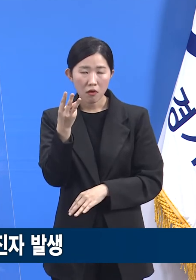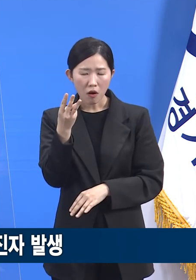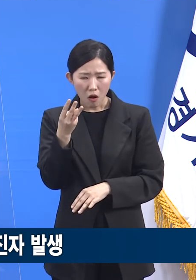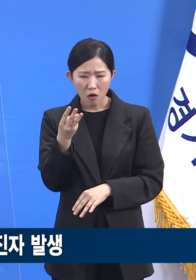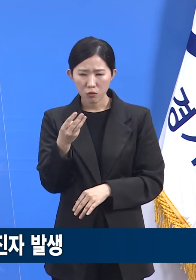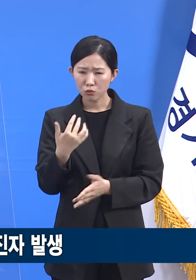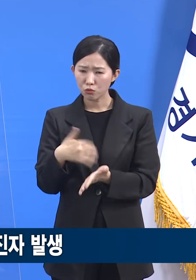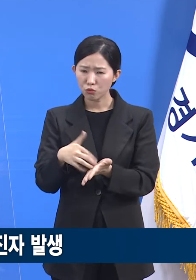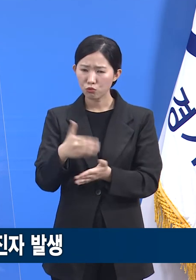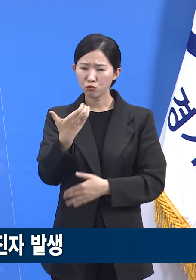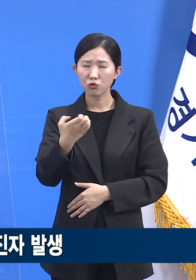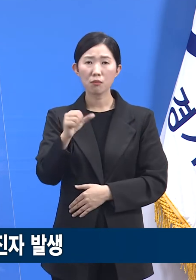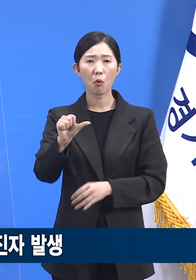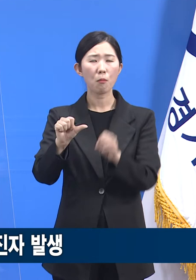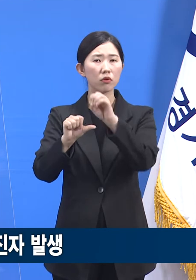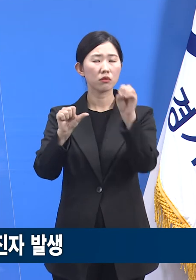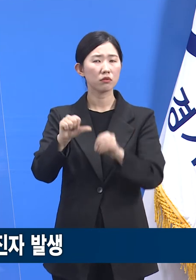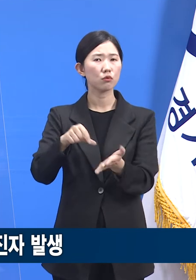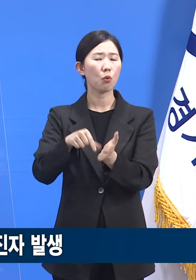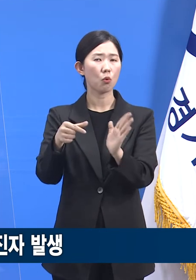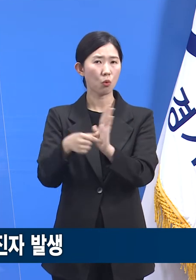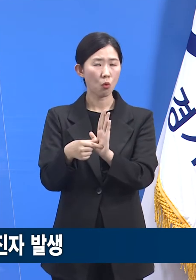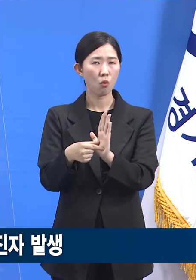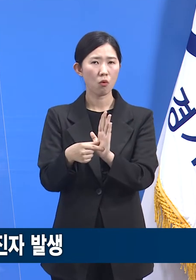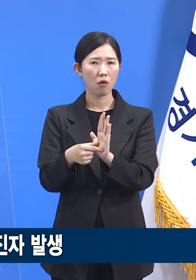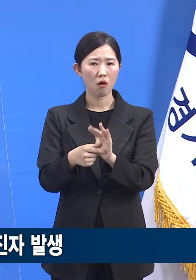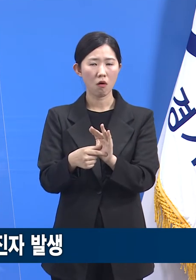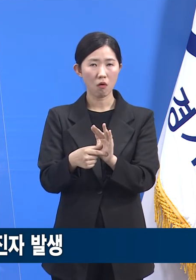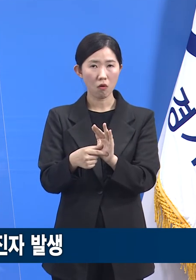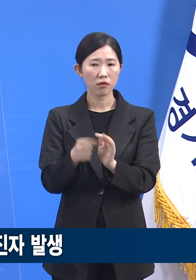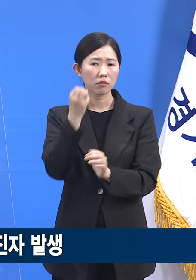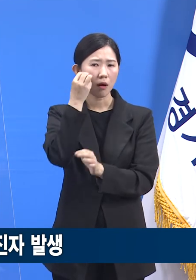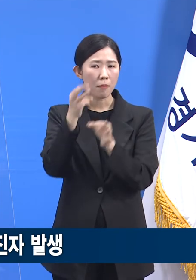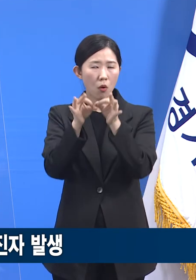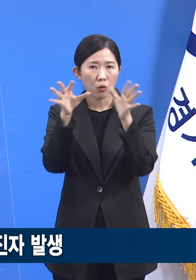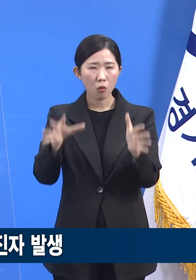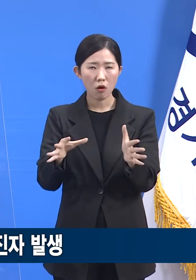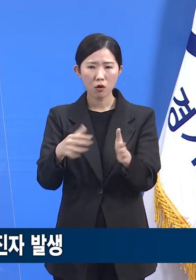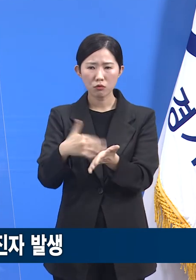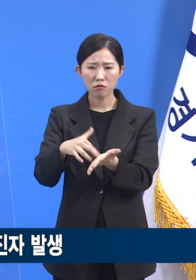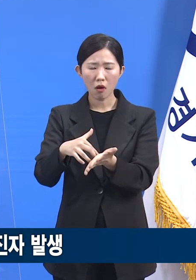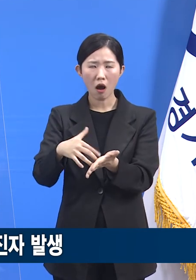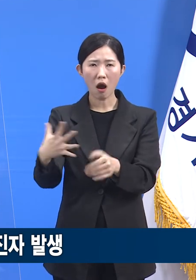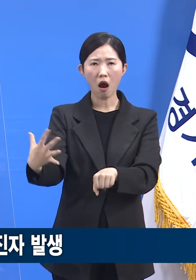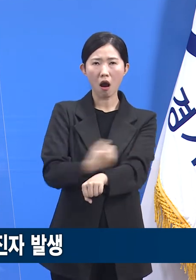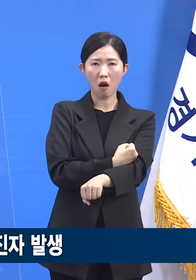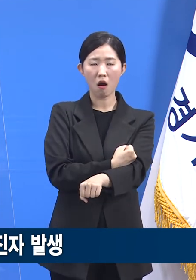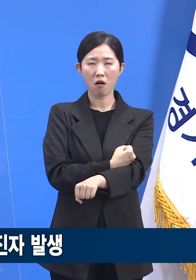95%에 가까운 감염자가 21년 첫 3개월 동안 발생한 셈입니다.